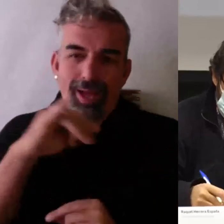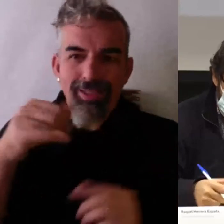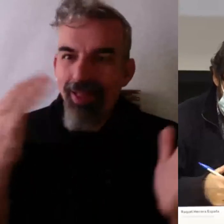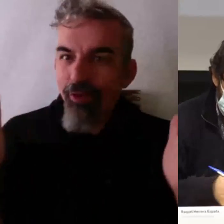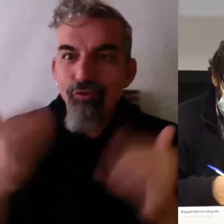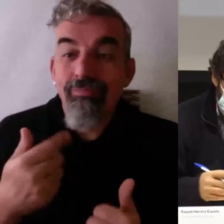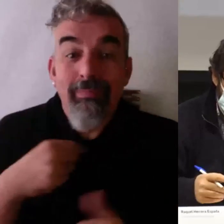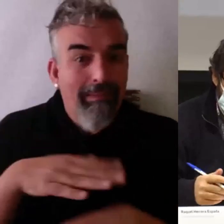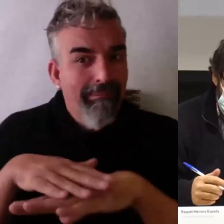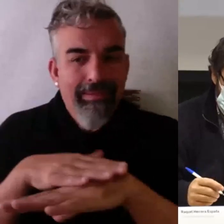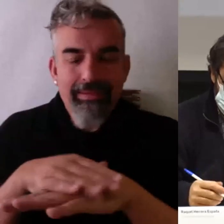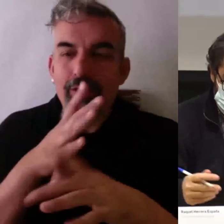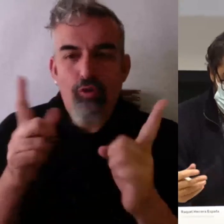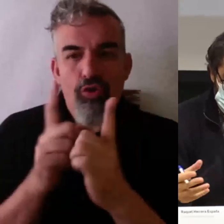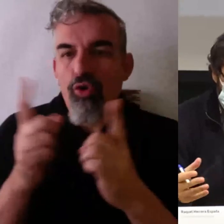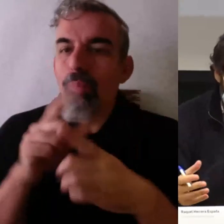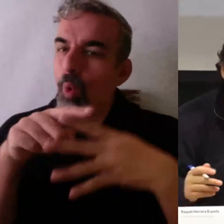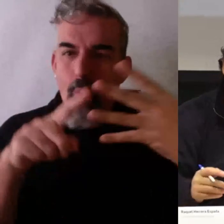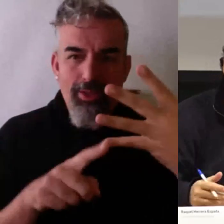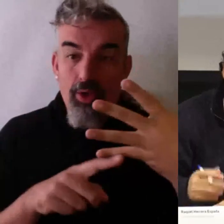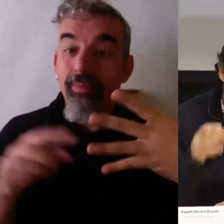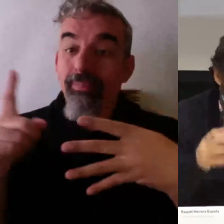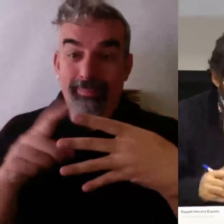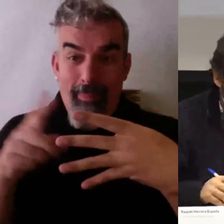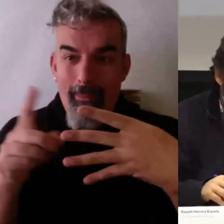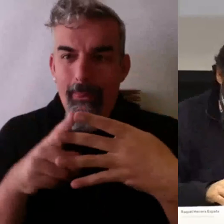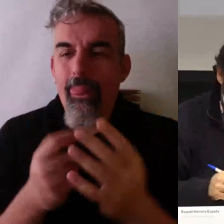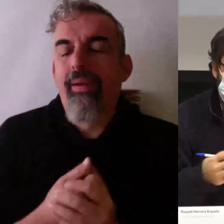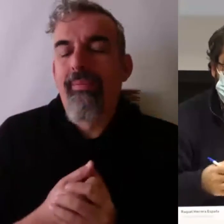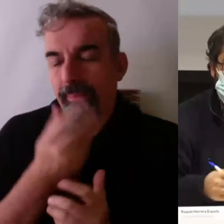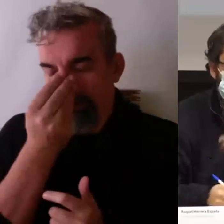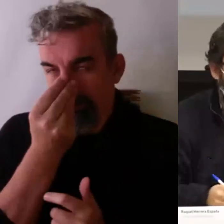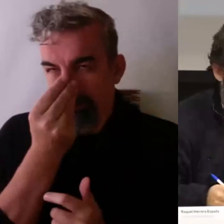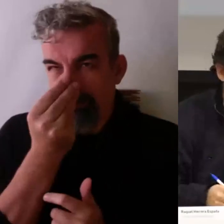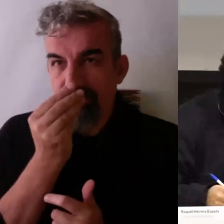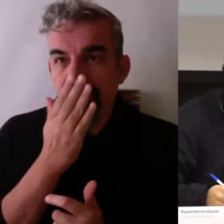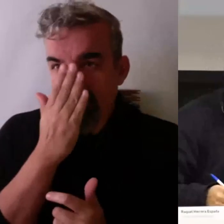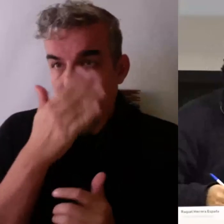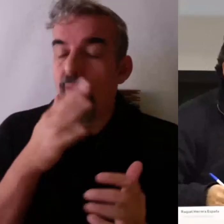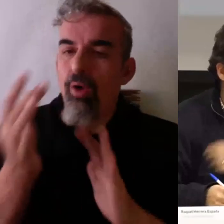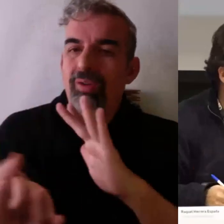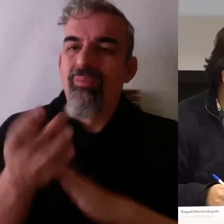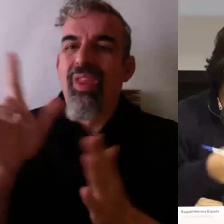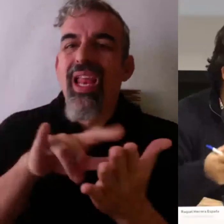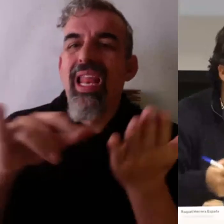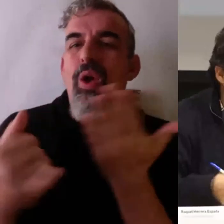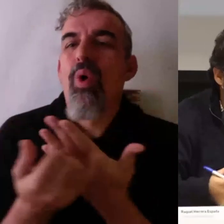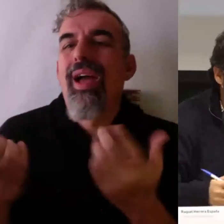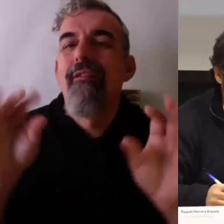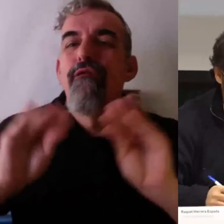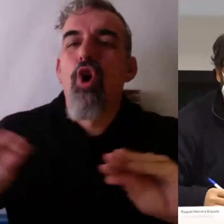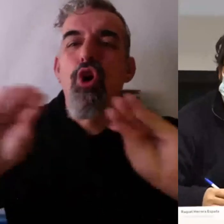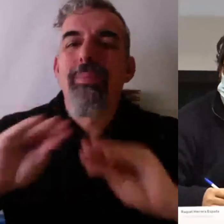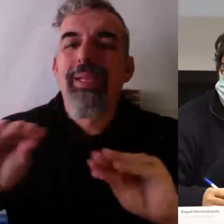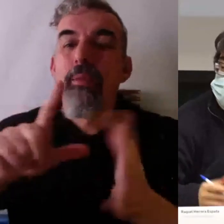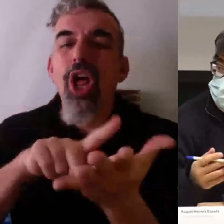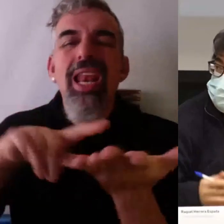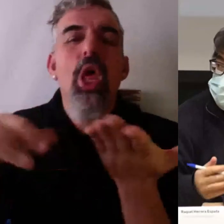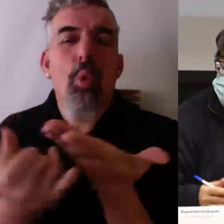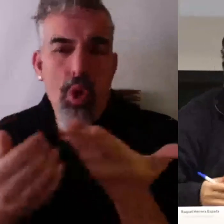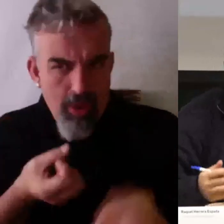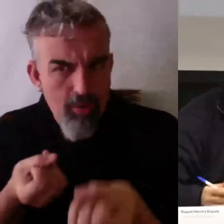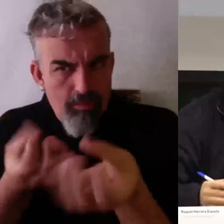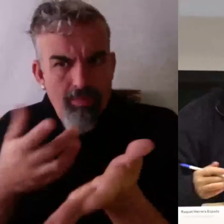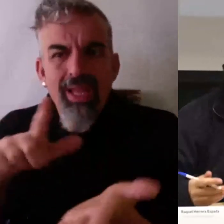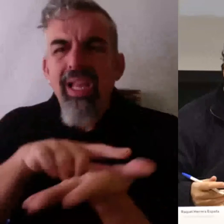Básicamente, cuatro cosas. Una, yo creo que ahora se dice mucho esto de que el lenguaje es performativo. Bueno, pues voy a hablar del lenguaje. Yo creo que